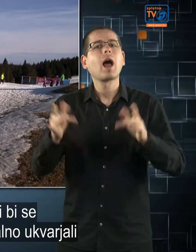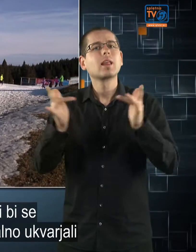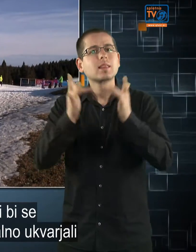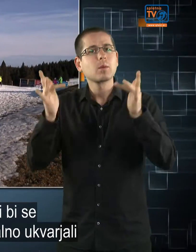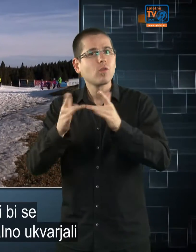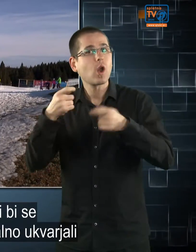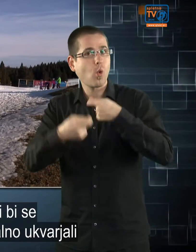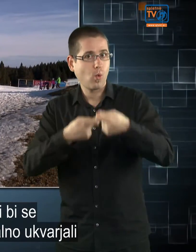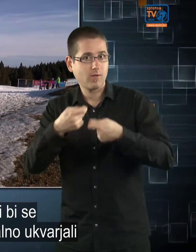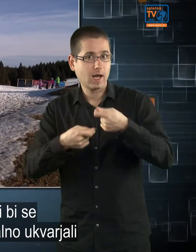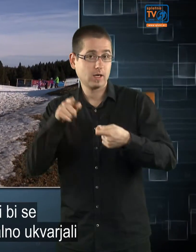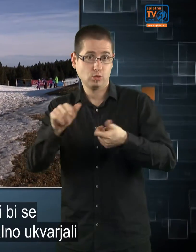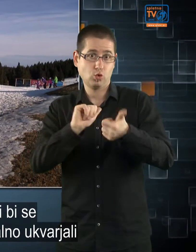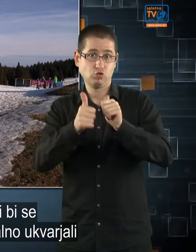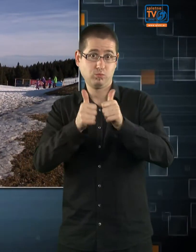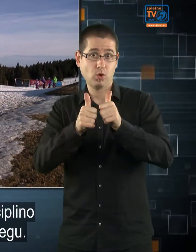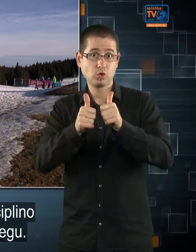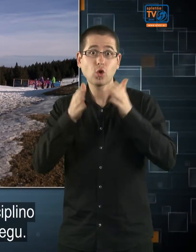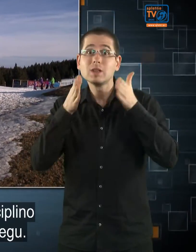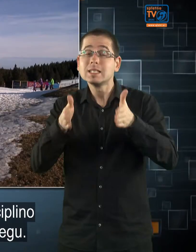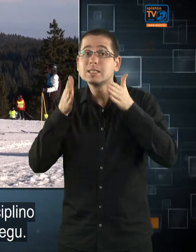disciplino in uživali na snegu.